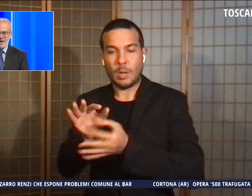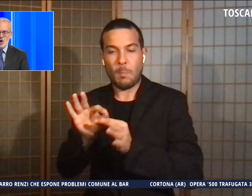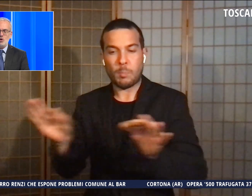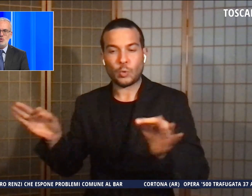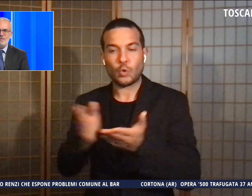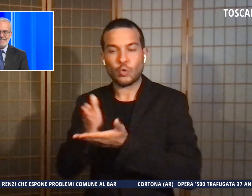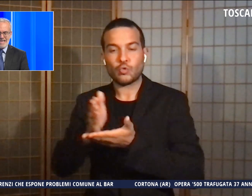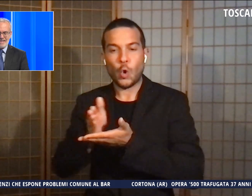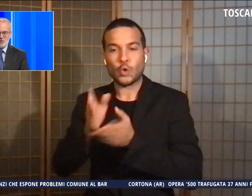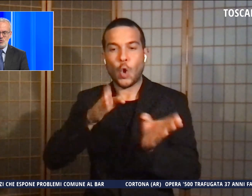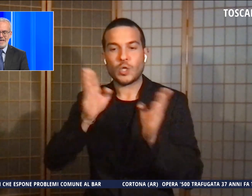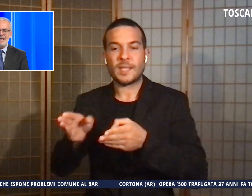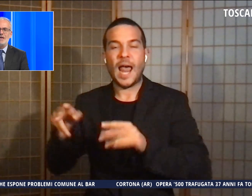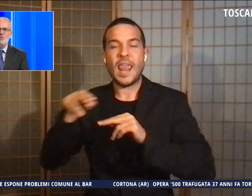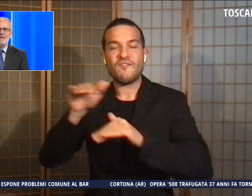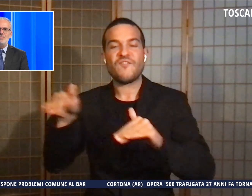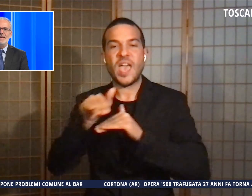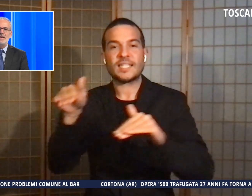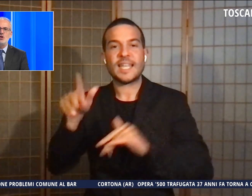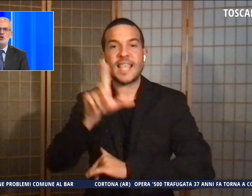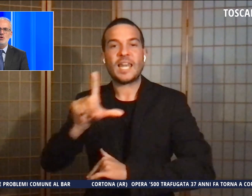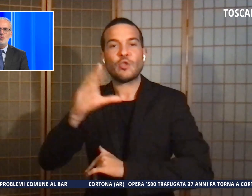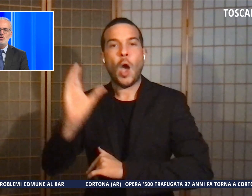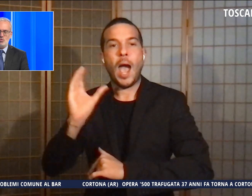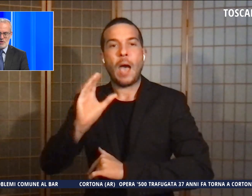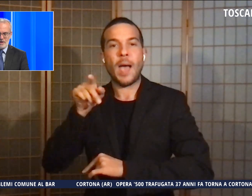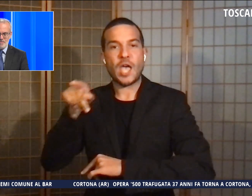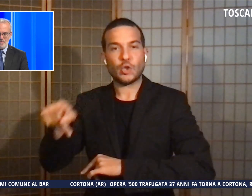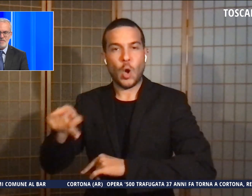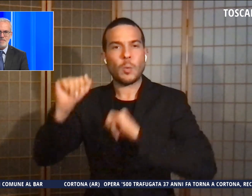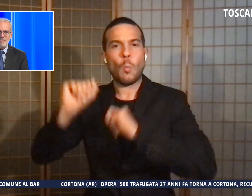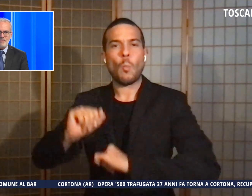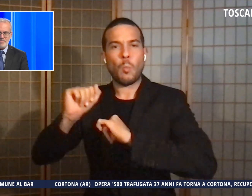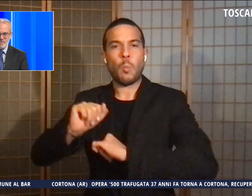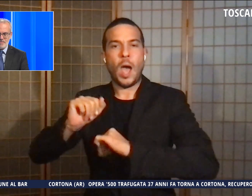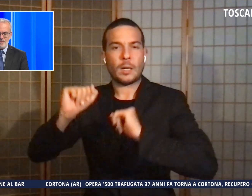Camaiore, dove è stata giudicata guaribile in cinque giorni.